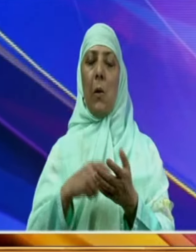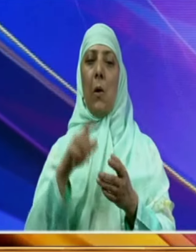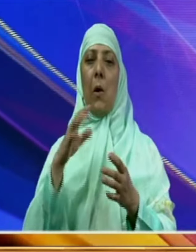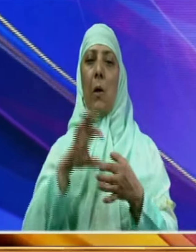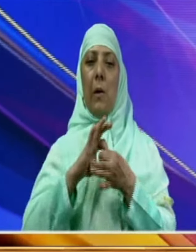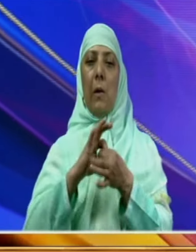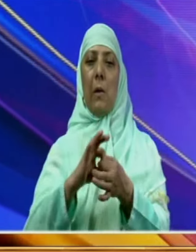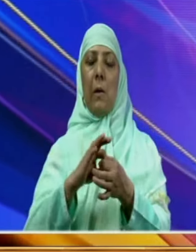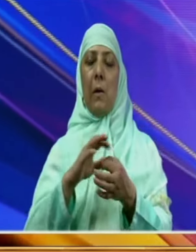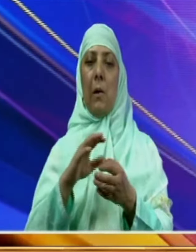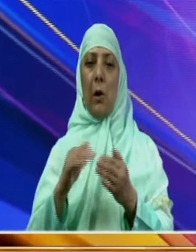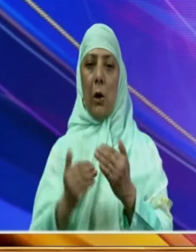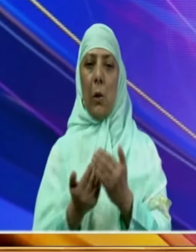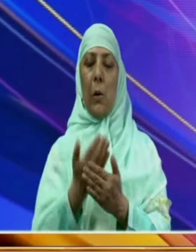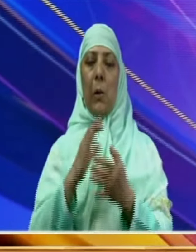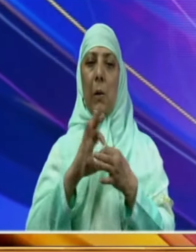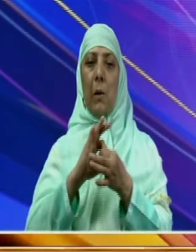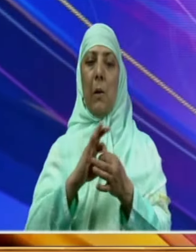گہرا رشتہ رہا